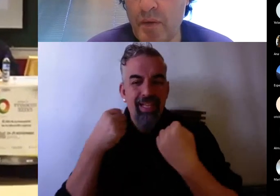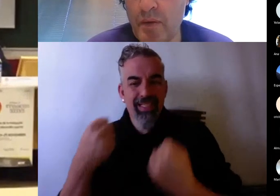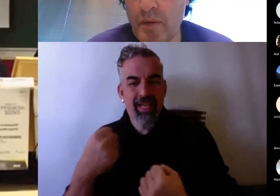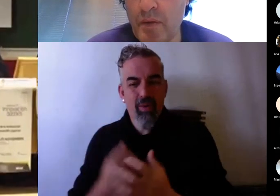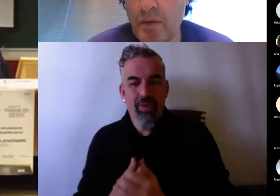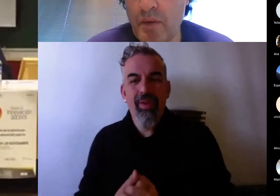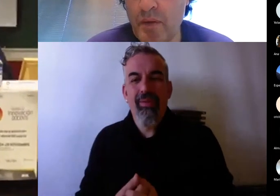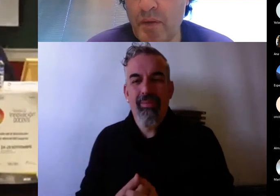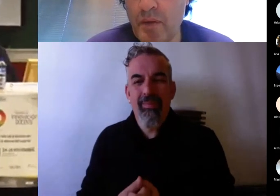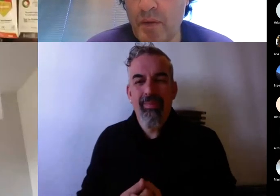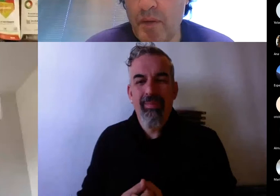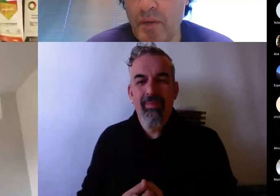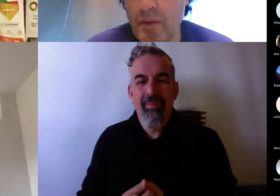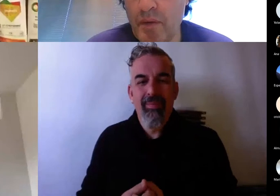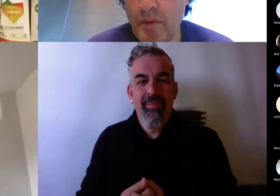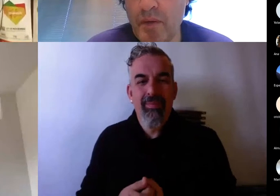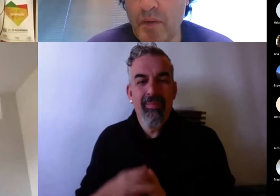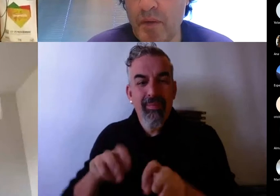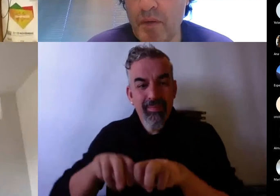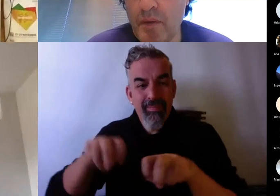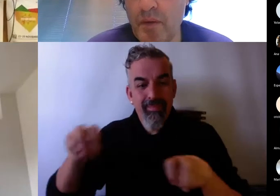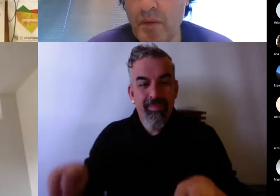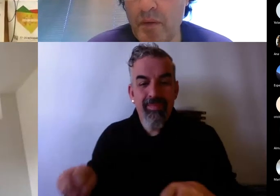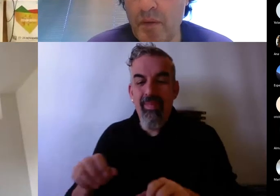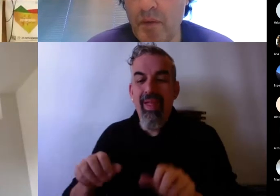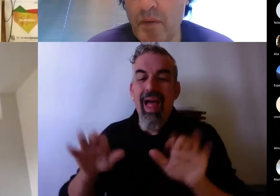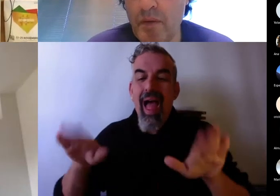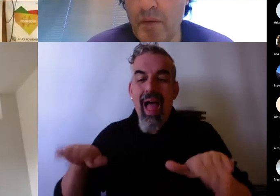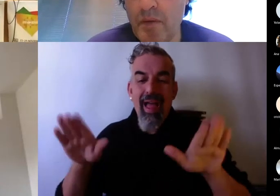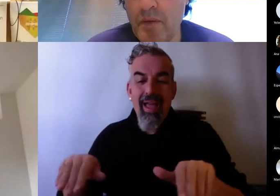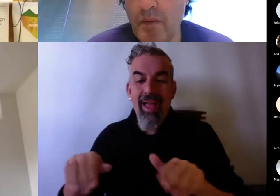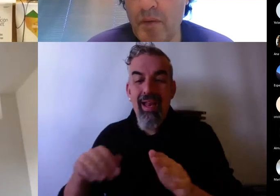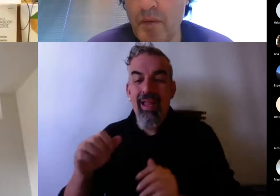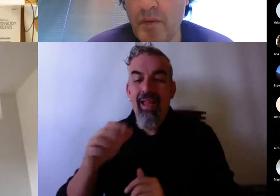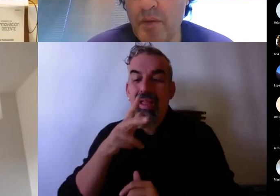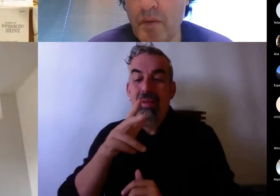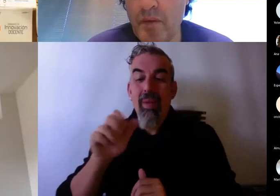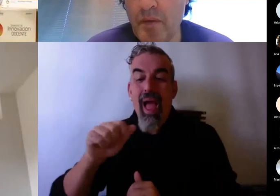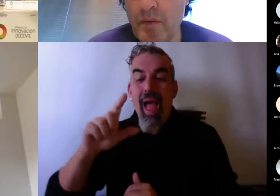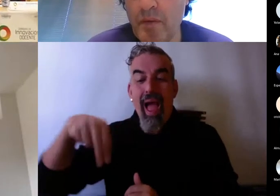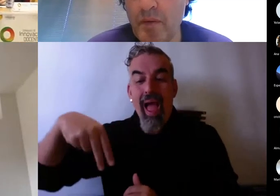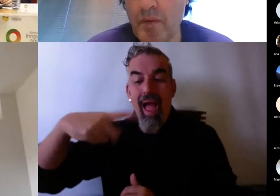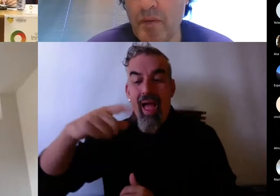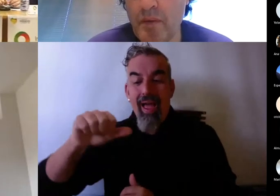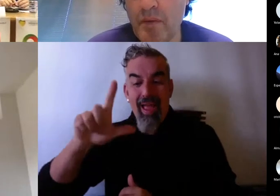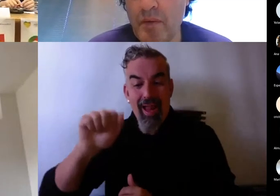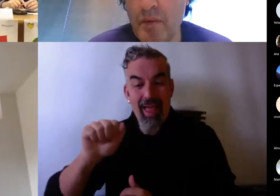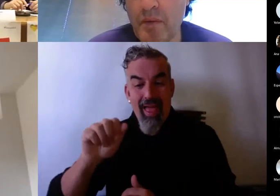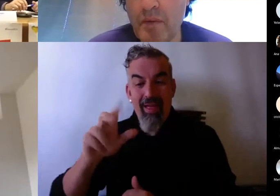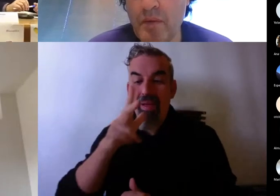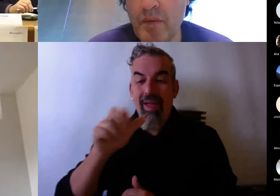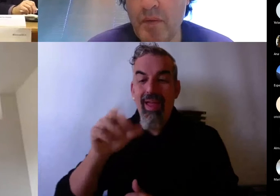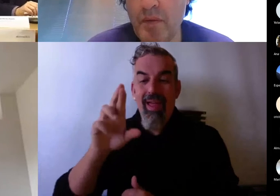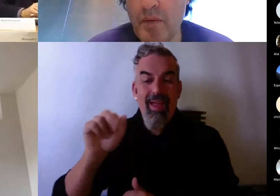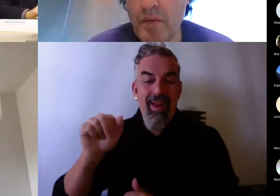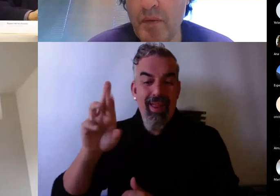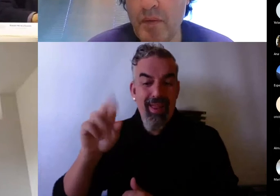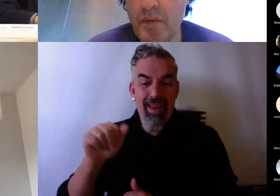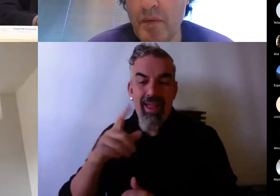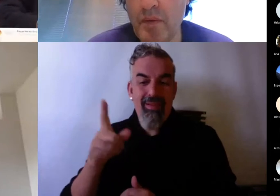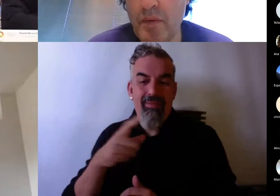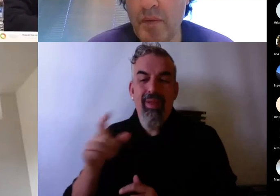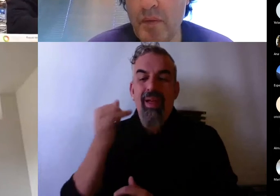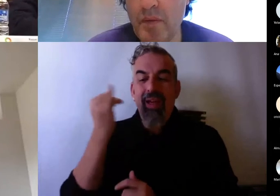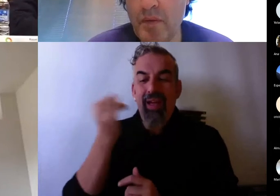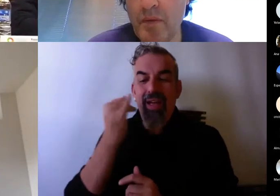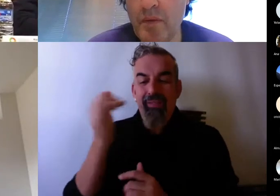Por mi derecha está Raquel Herrera, que es profesora de la CED, de la Escuela Superior de Ciencias Experimentales y